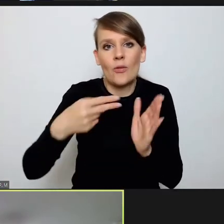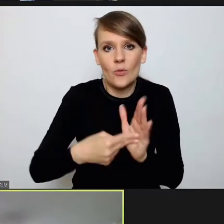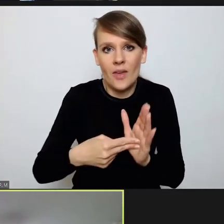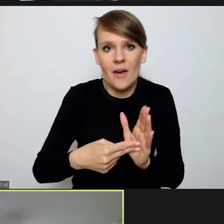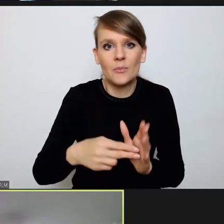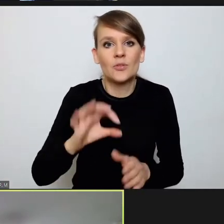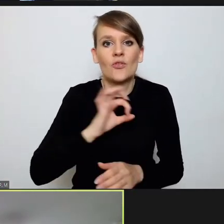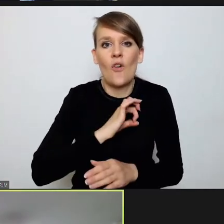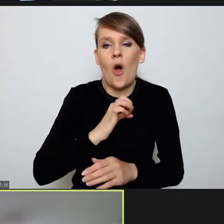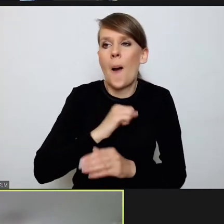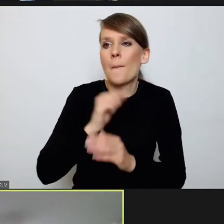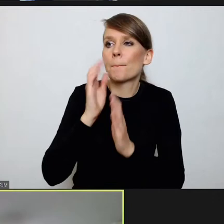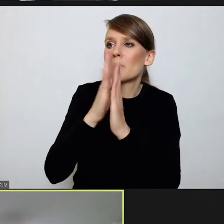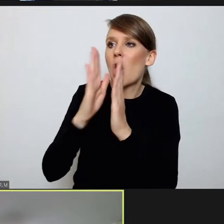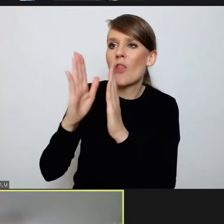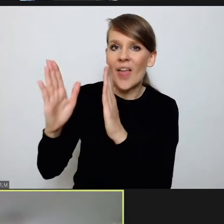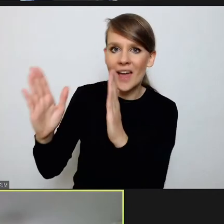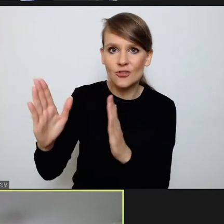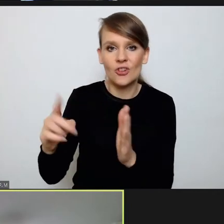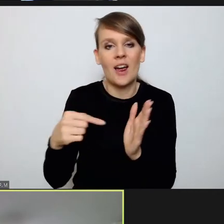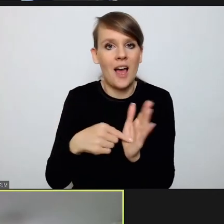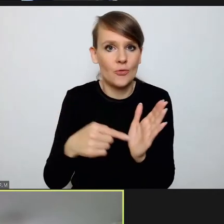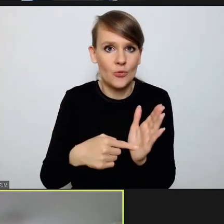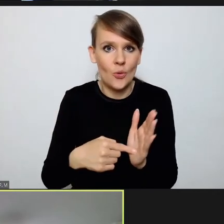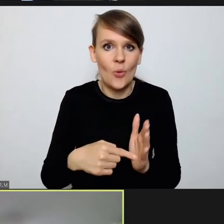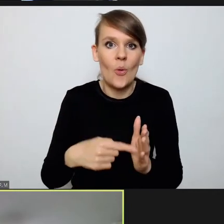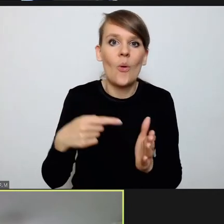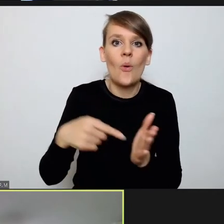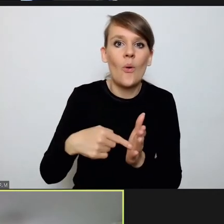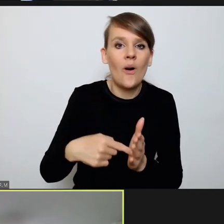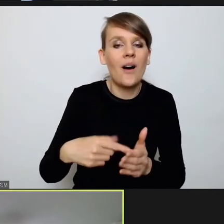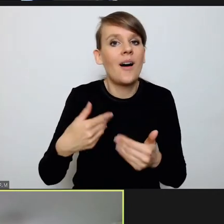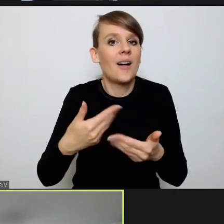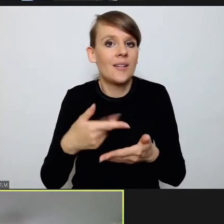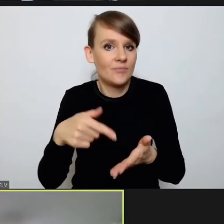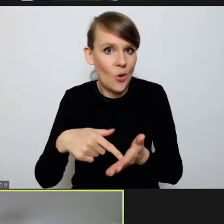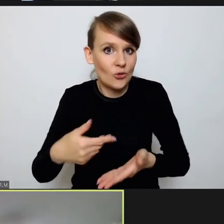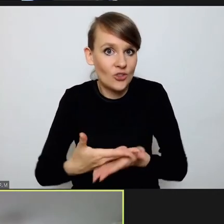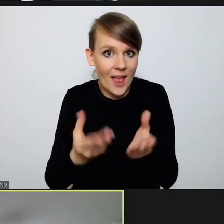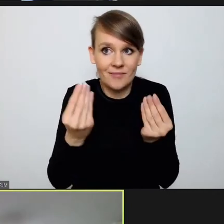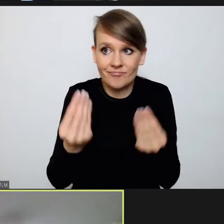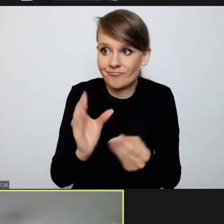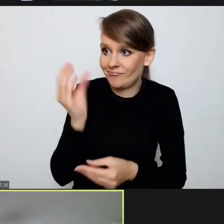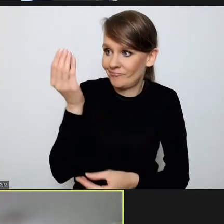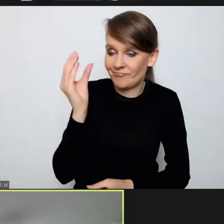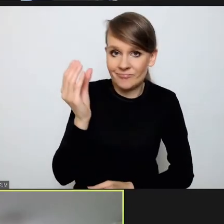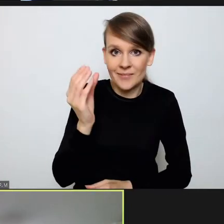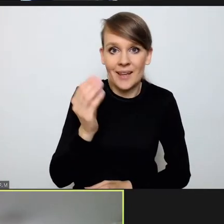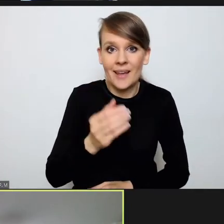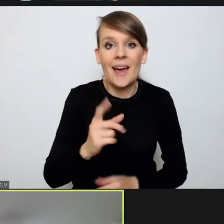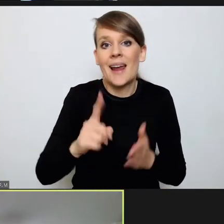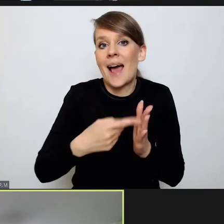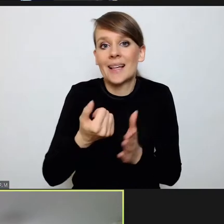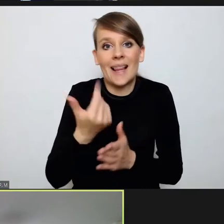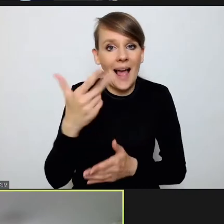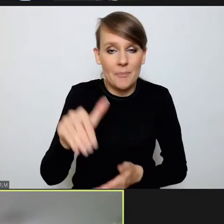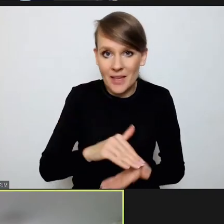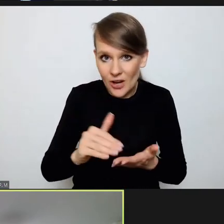biblioteczkach tym cennym egzemplarzem raz na kilka miesięcy, ale postanowiliśmy w ten sposób wesprzeć